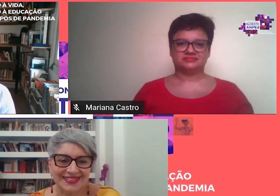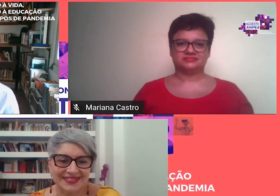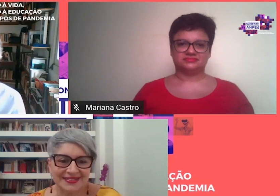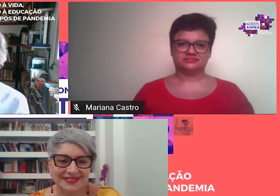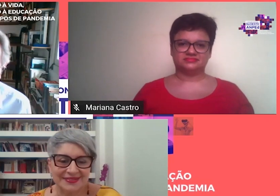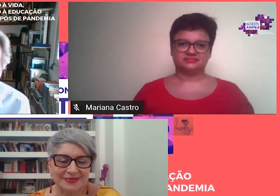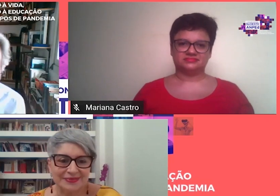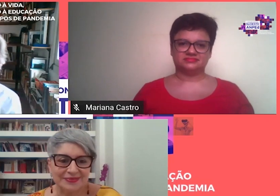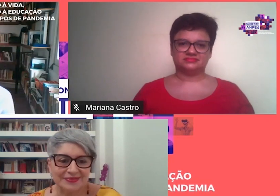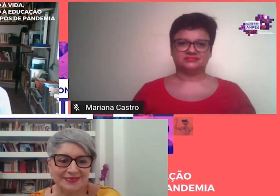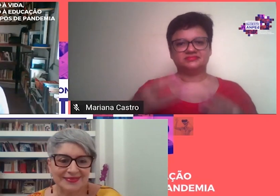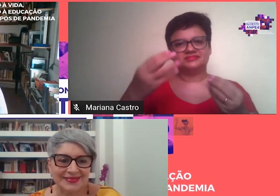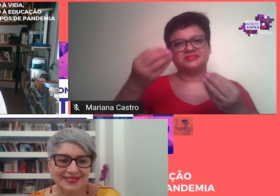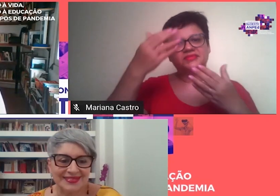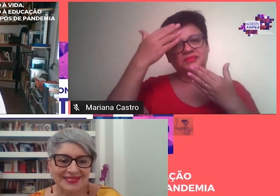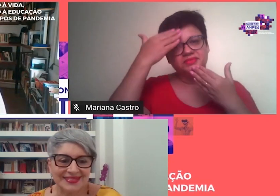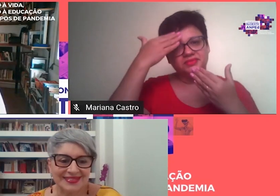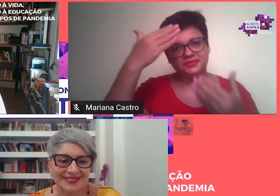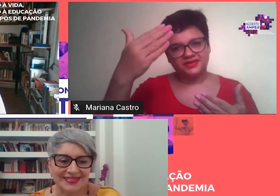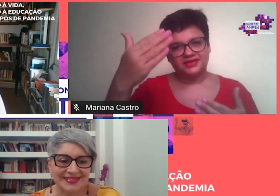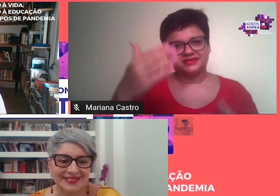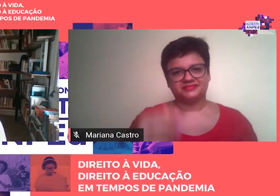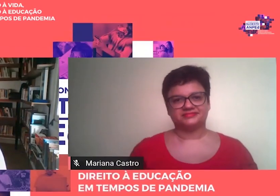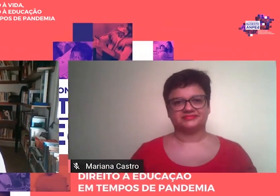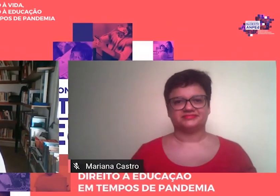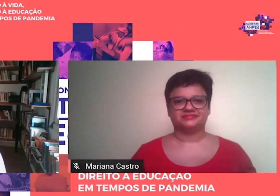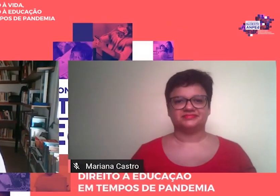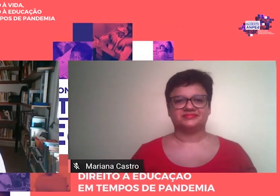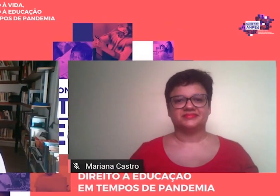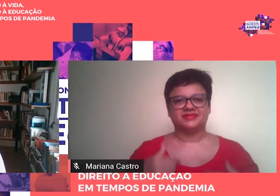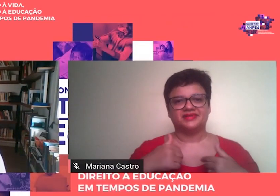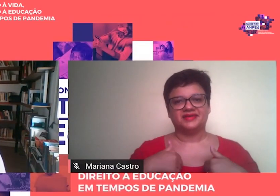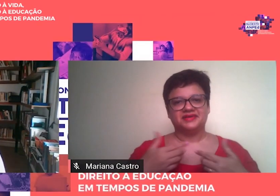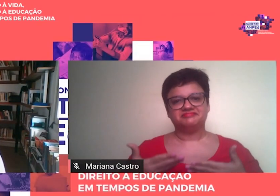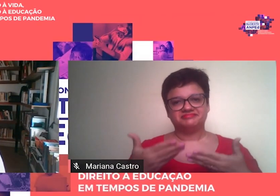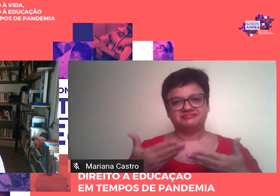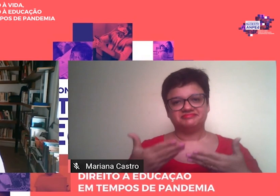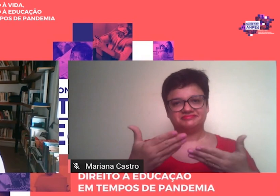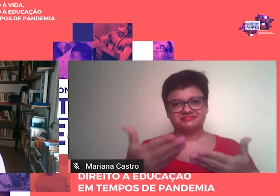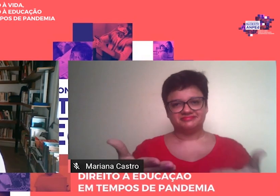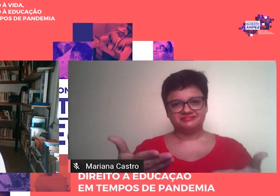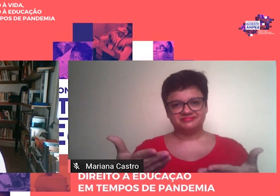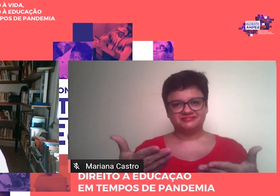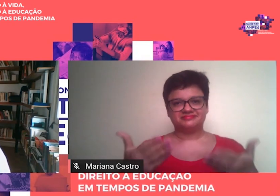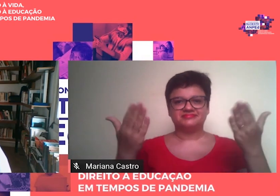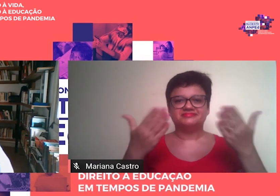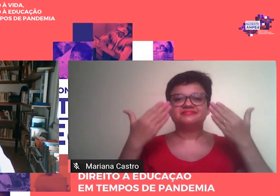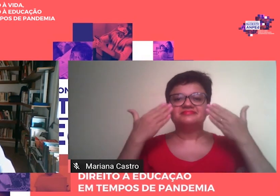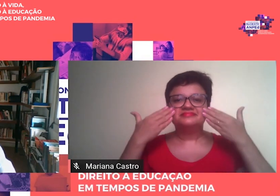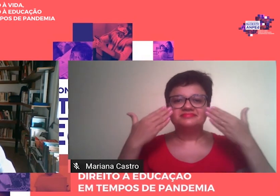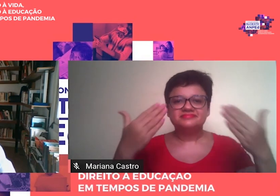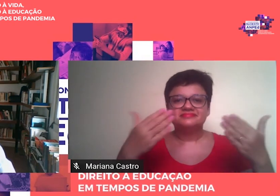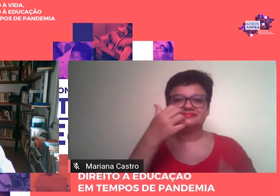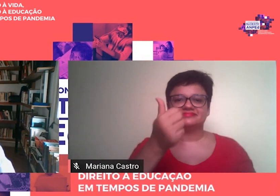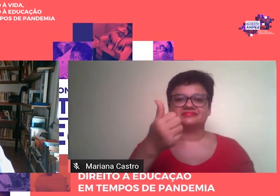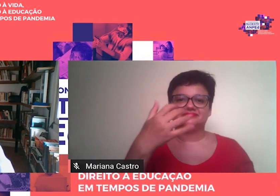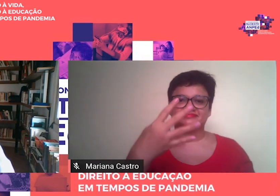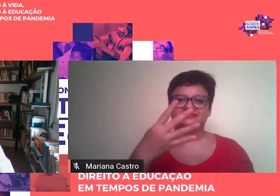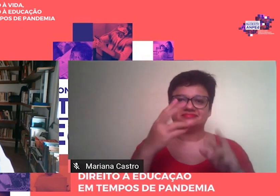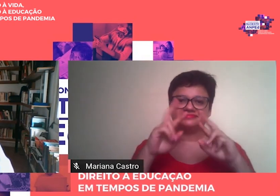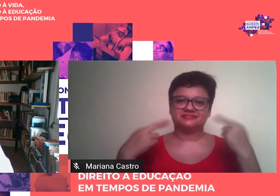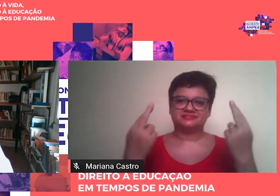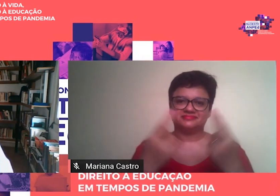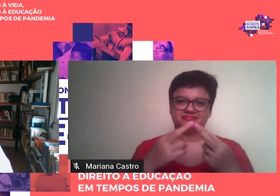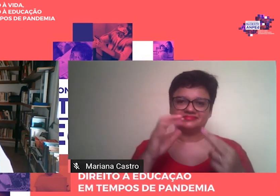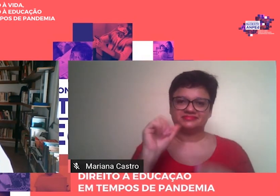Muito obrigado. convidado a me manifestar nesta sessão da décima quarta reunião da